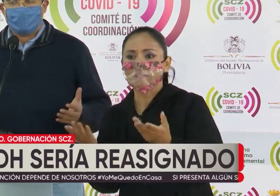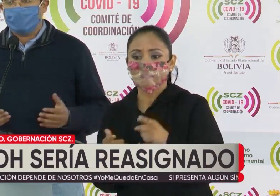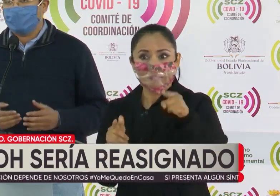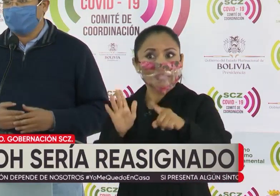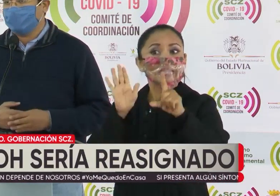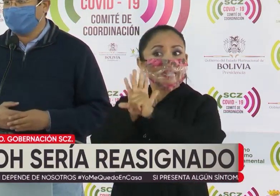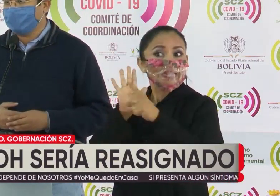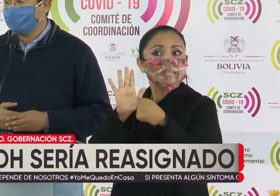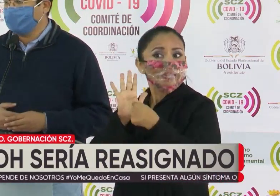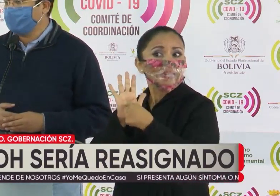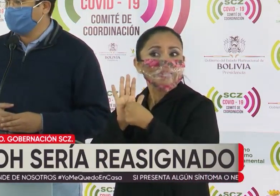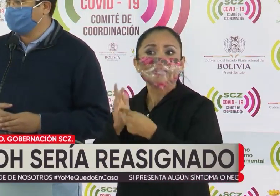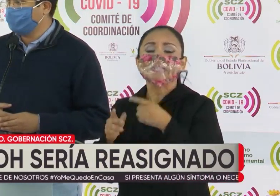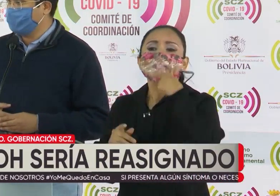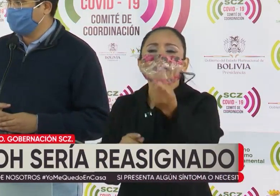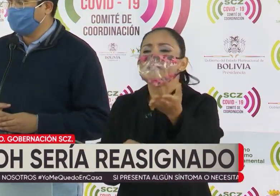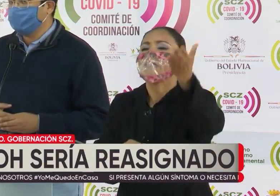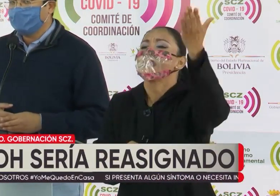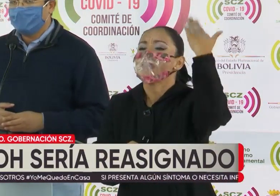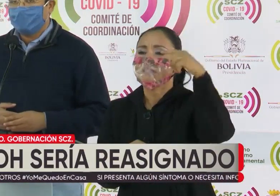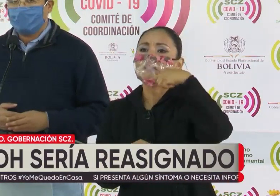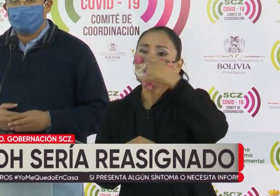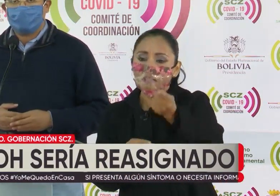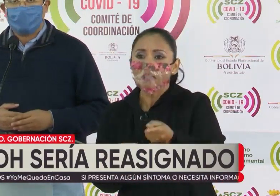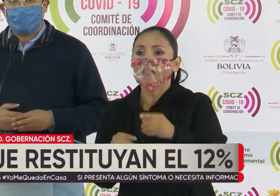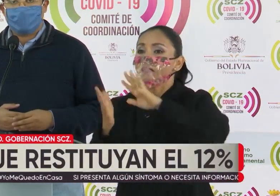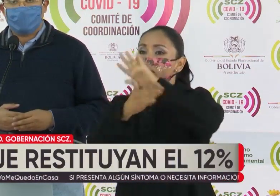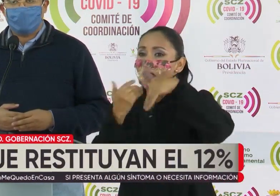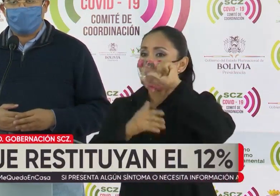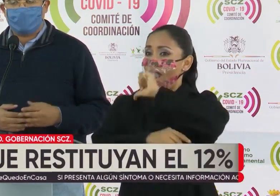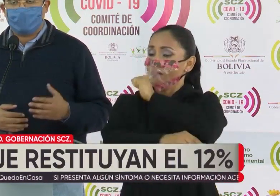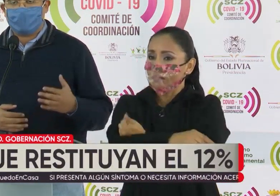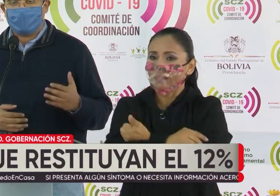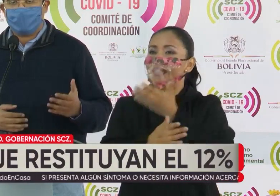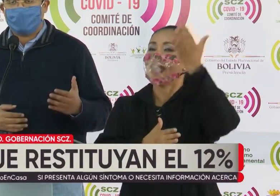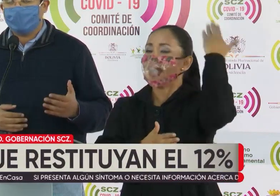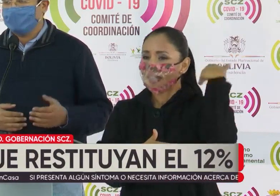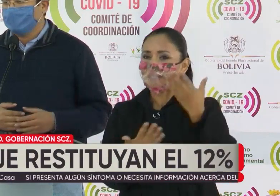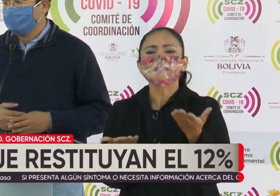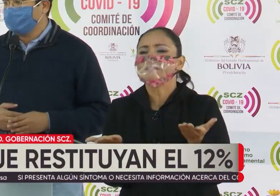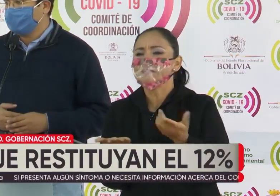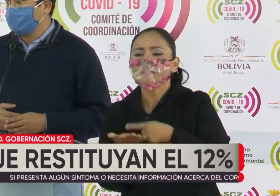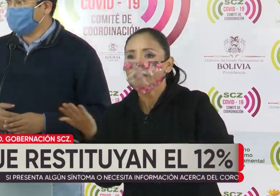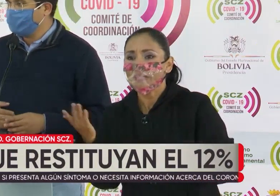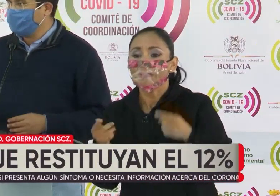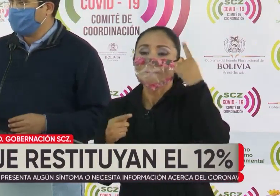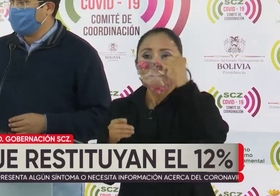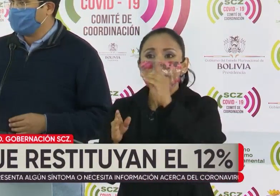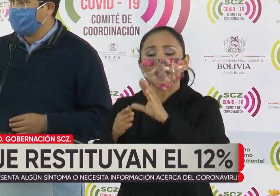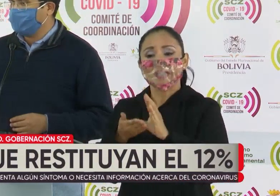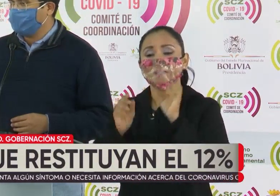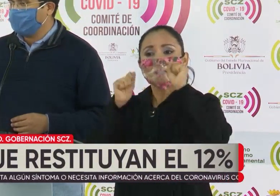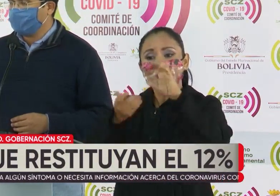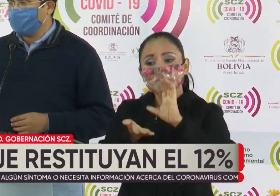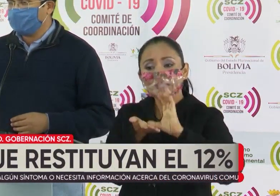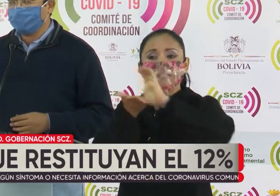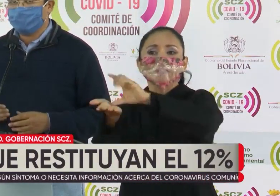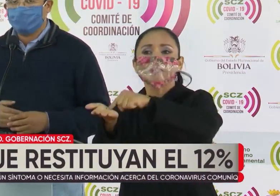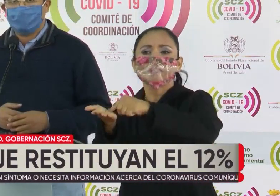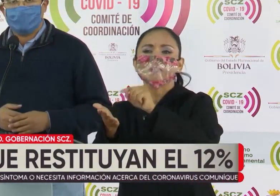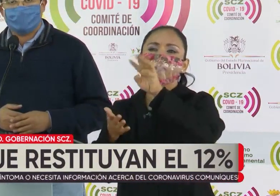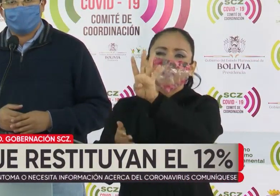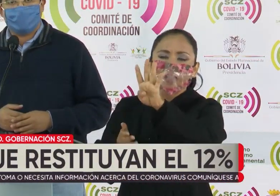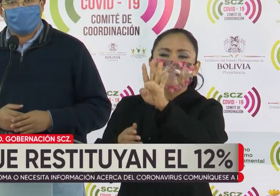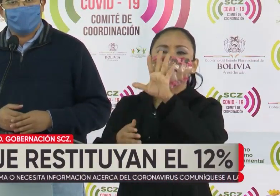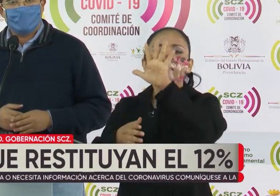Esta ley que dijeron en su momento las autoridades que gobernaban que era una inversión y que se iba a devolver cuatro